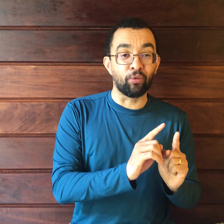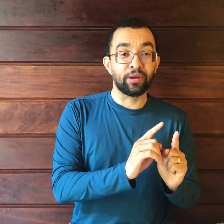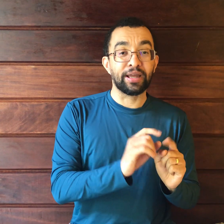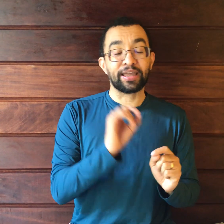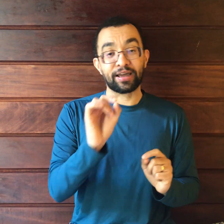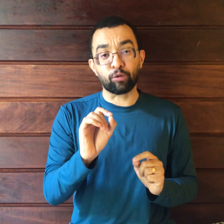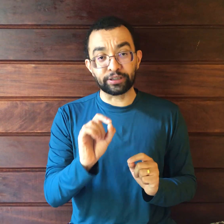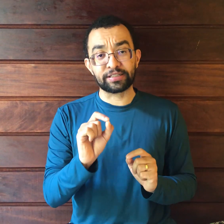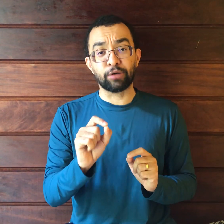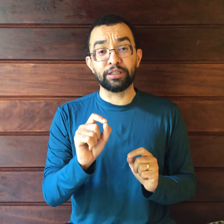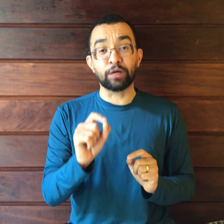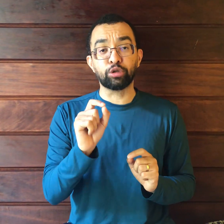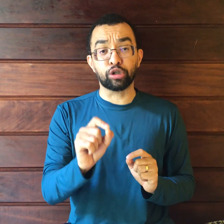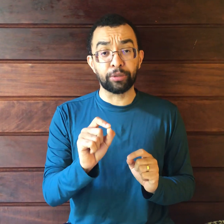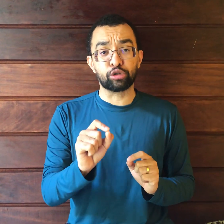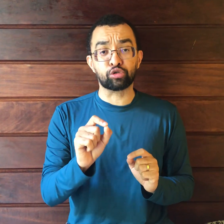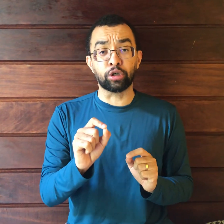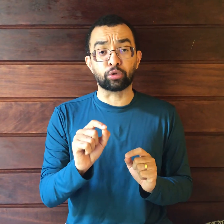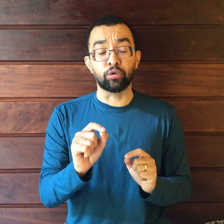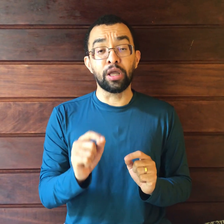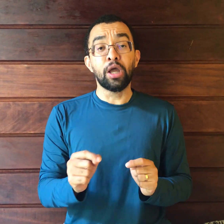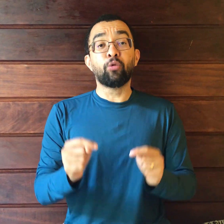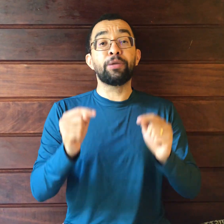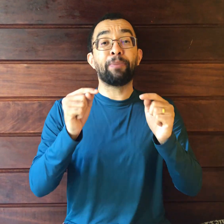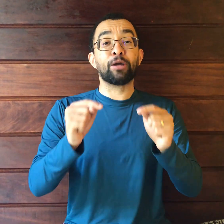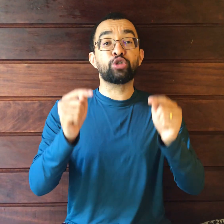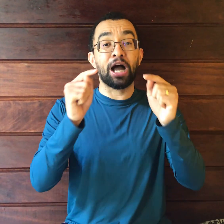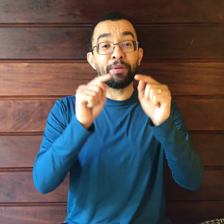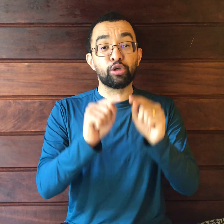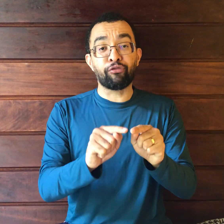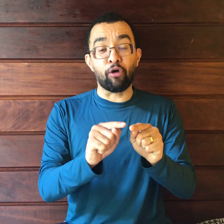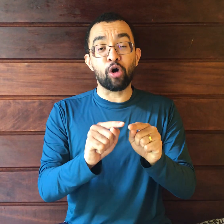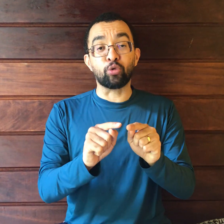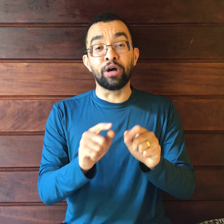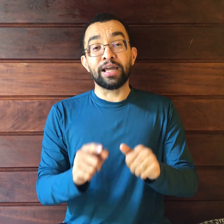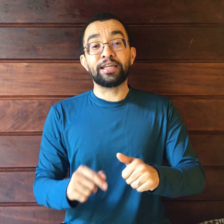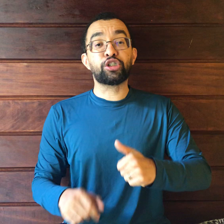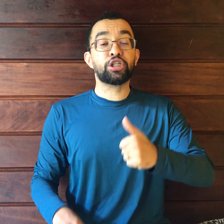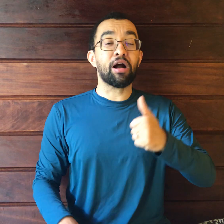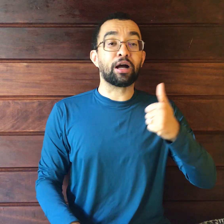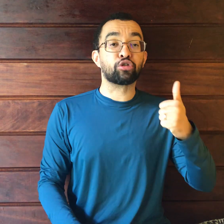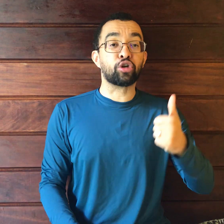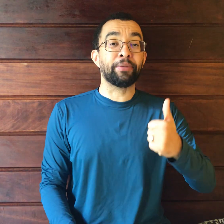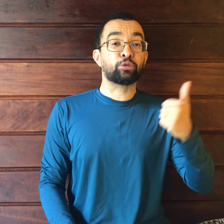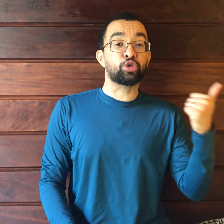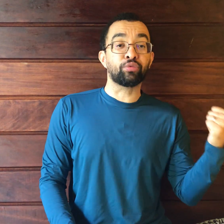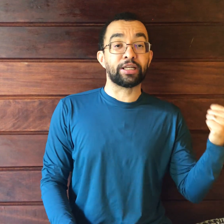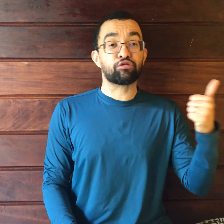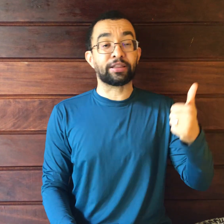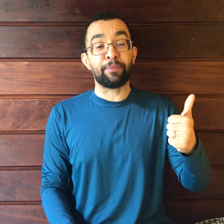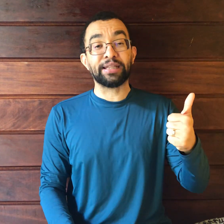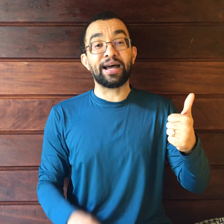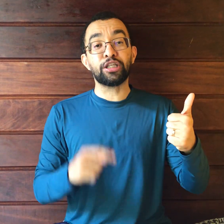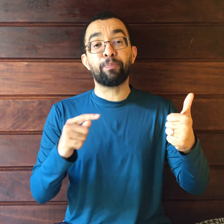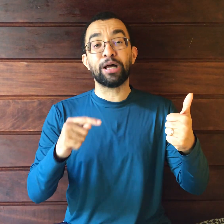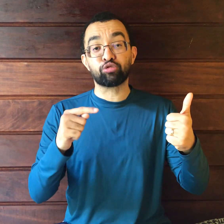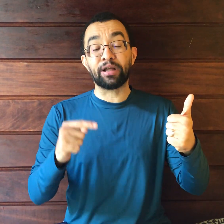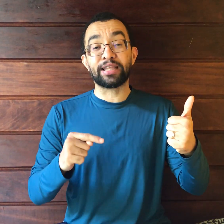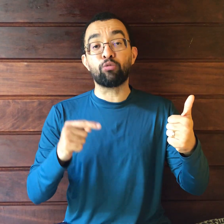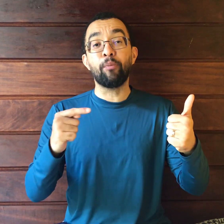O que é que aconteceu então em 2018? O emprego de arma de fogo, que tinha a causa de aumento de um terço até a metade, passou a ter um